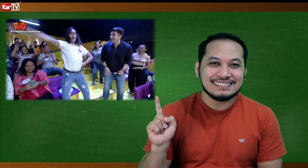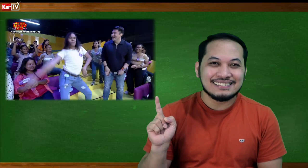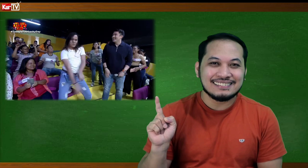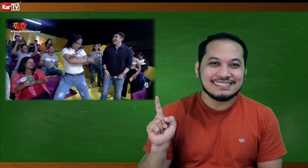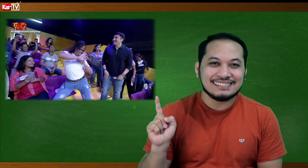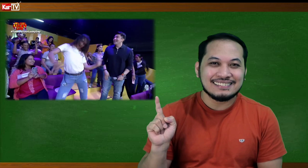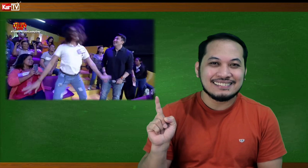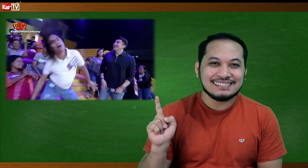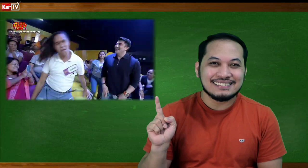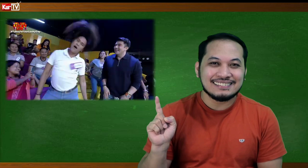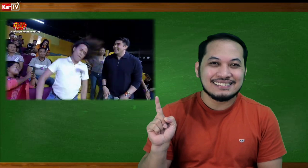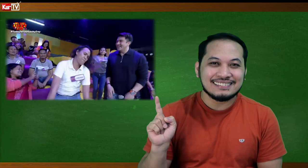Lucky Day!